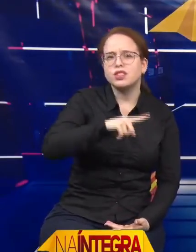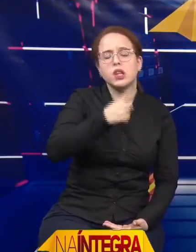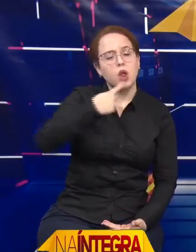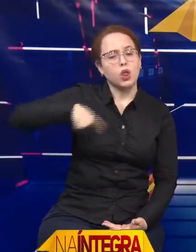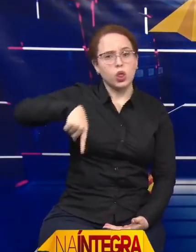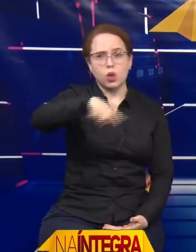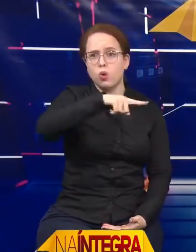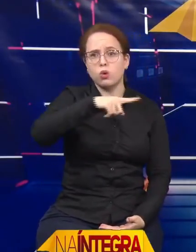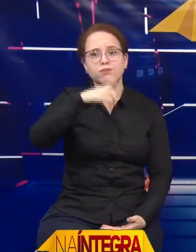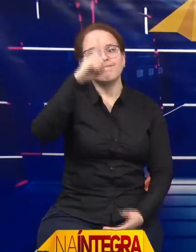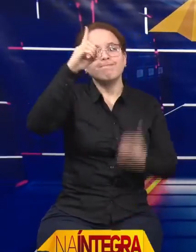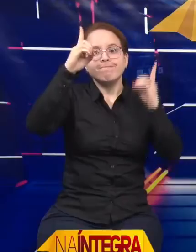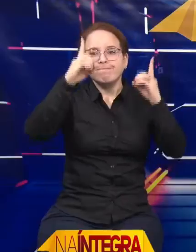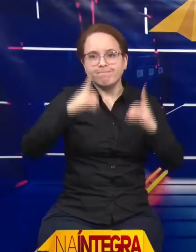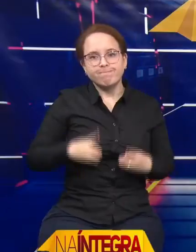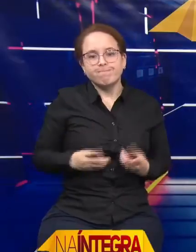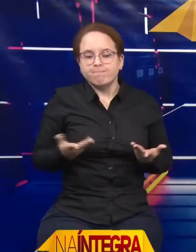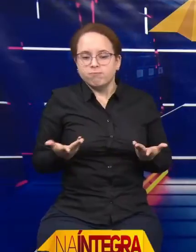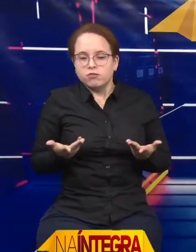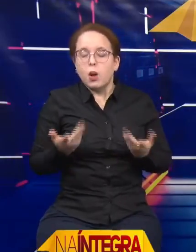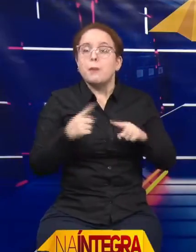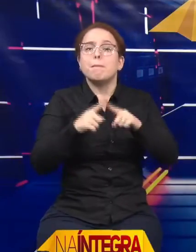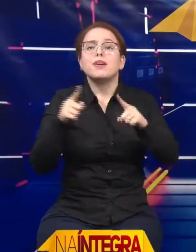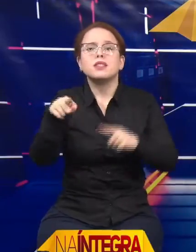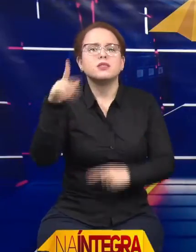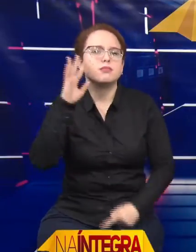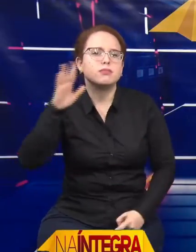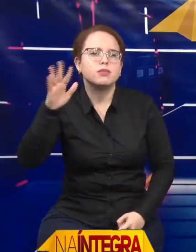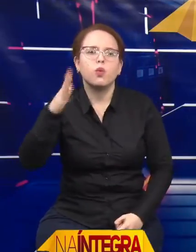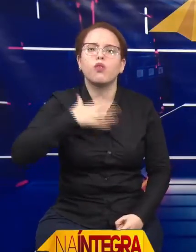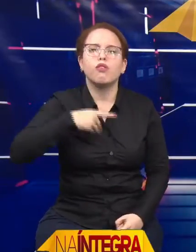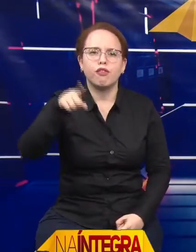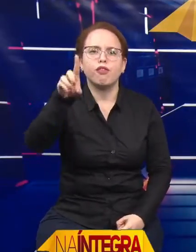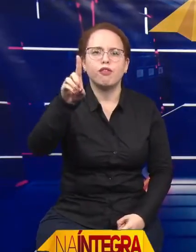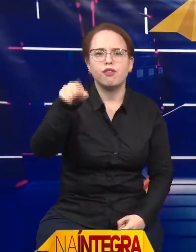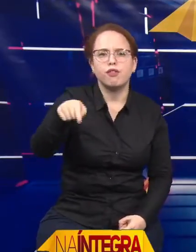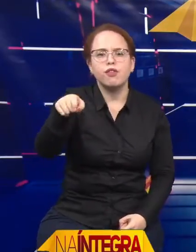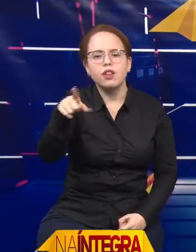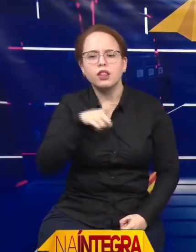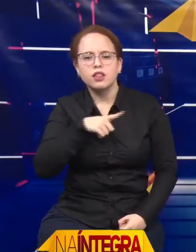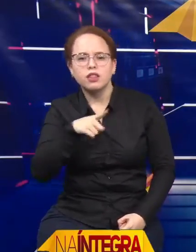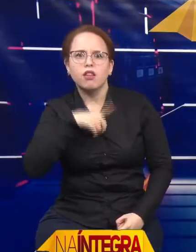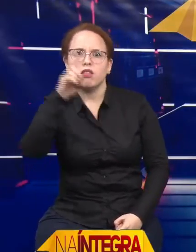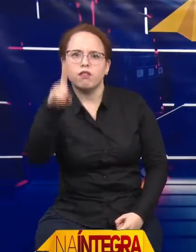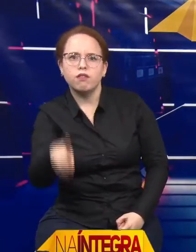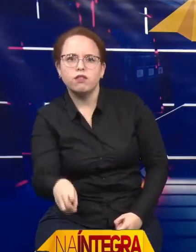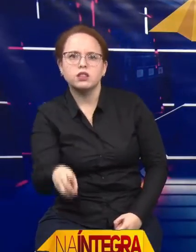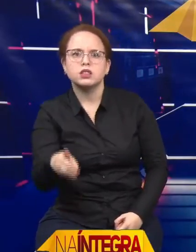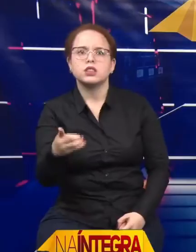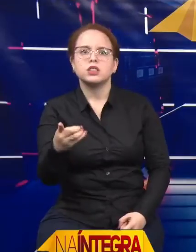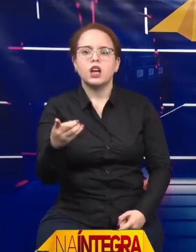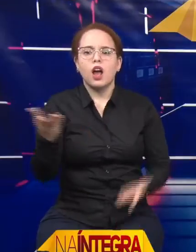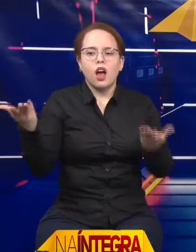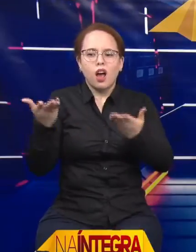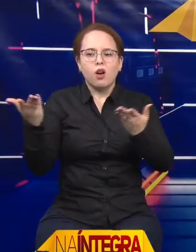imagina então para os nossos filhos que tiveram as suas atividades interrompidas, todos os seus tratamentos